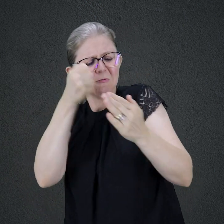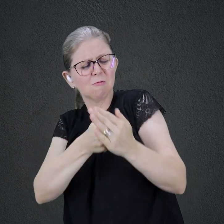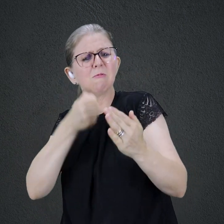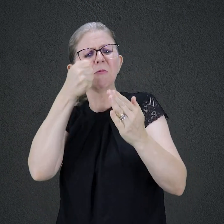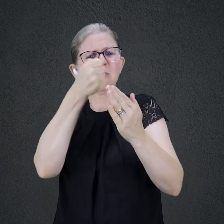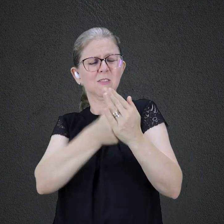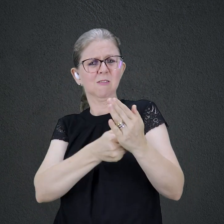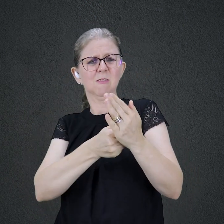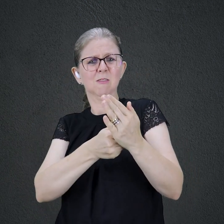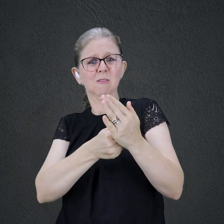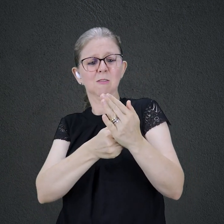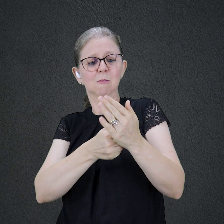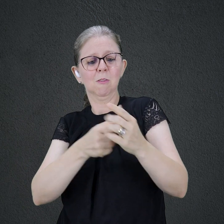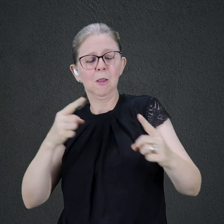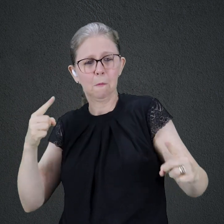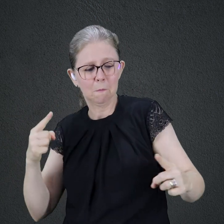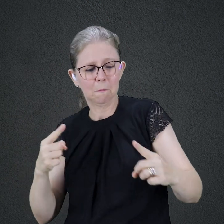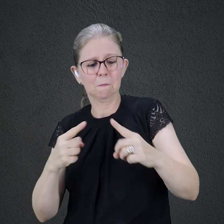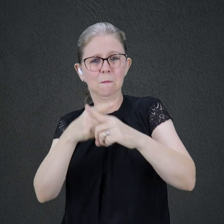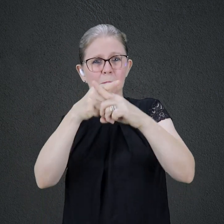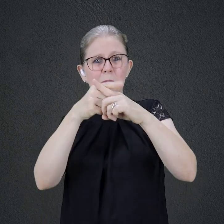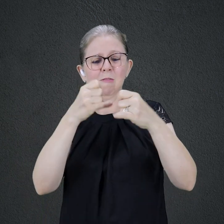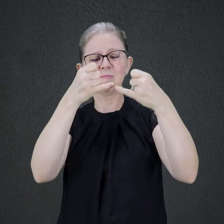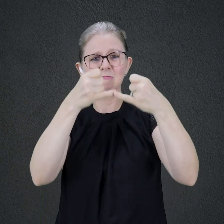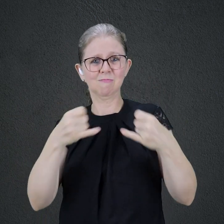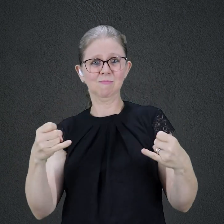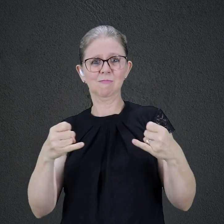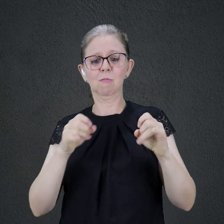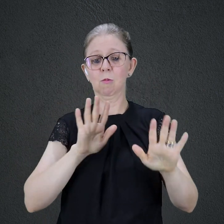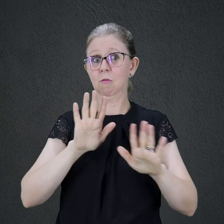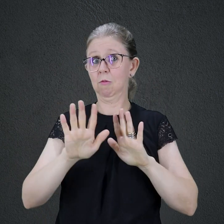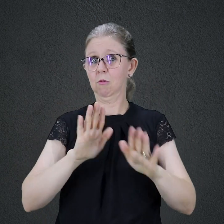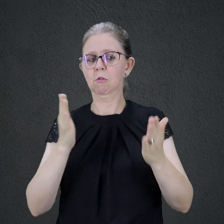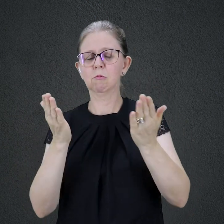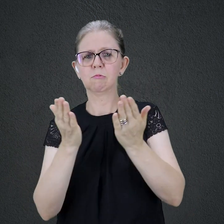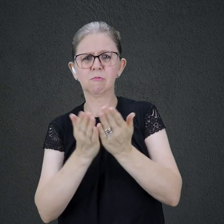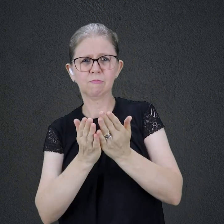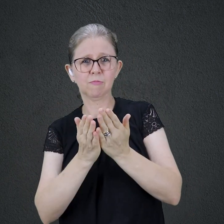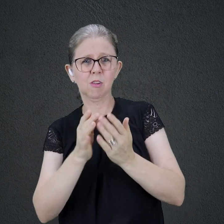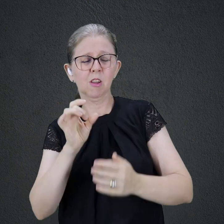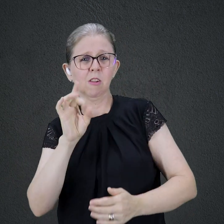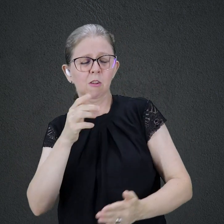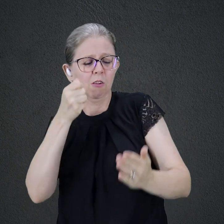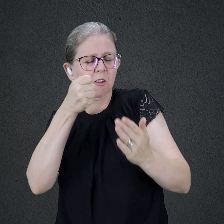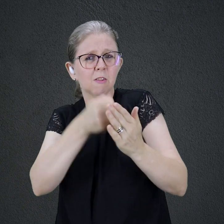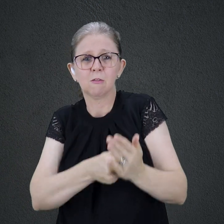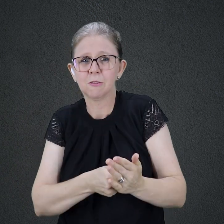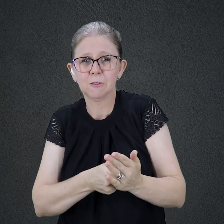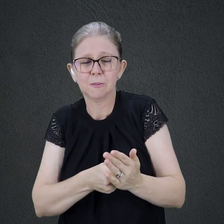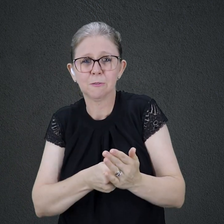Mas, para o cristão, muitas vezes o esforço pessoal não basta. Além da determinação, é preciso